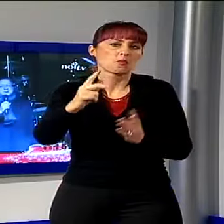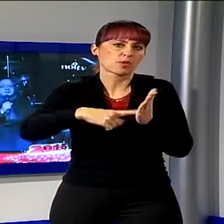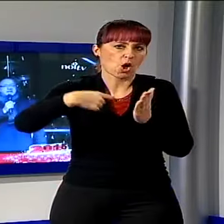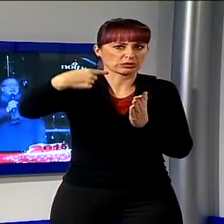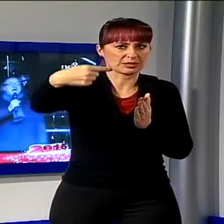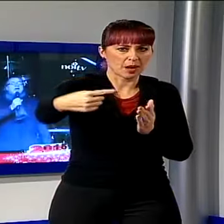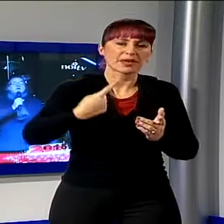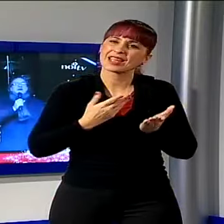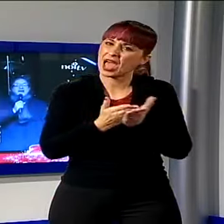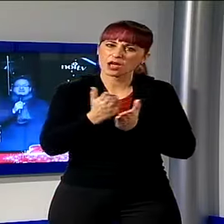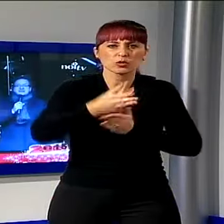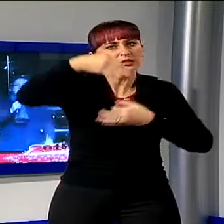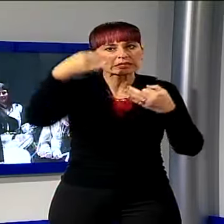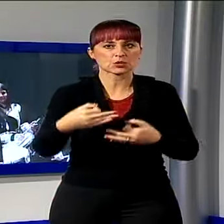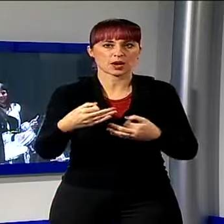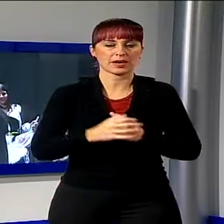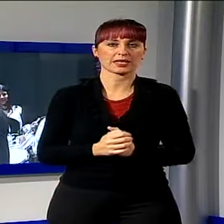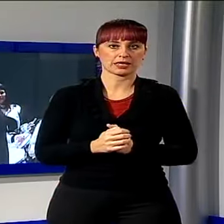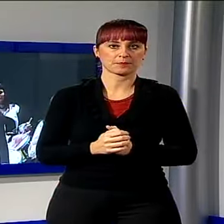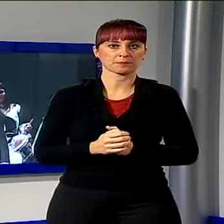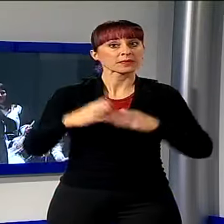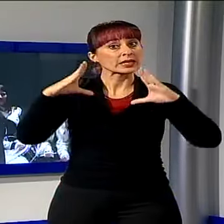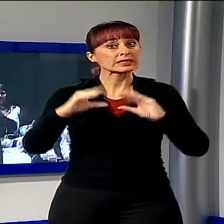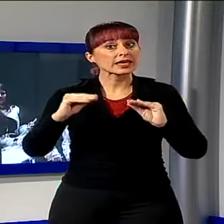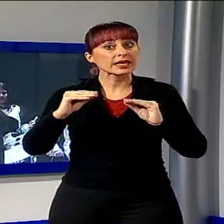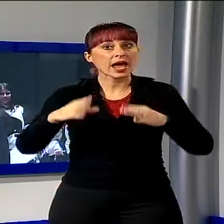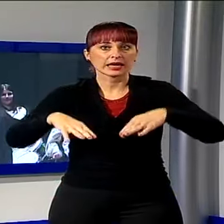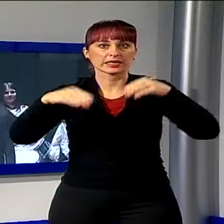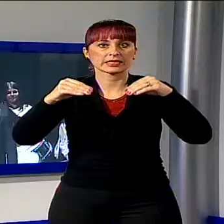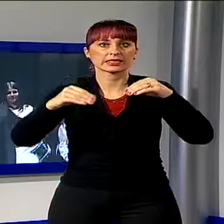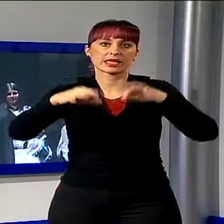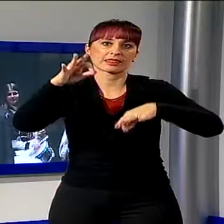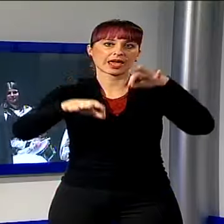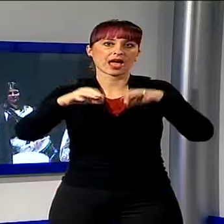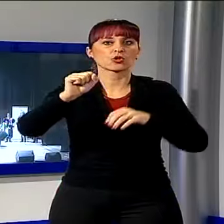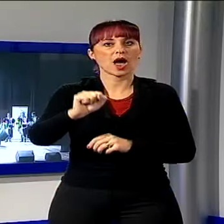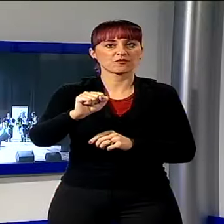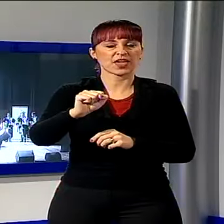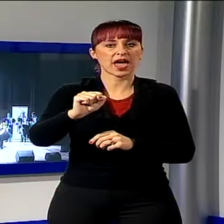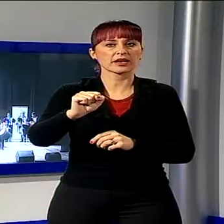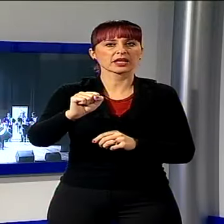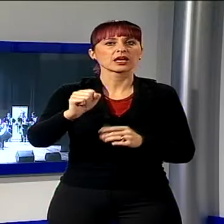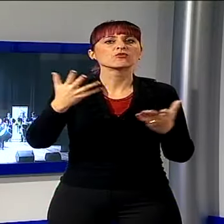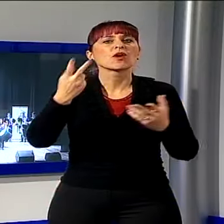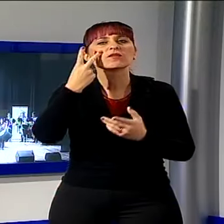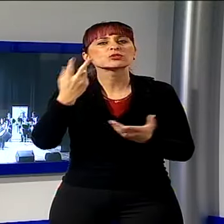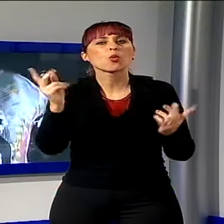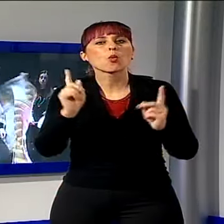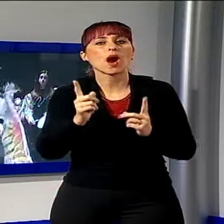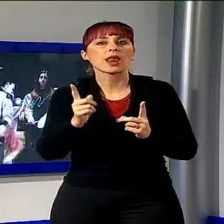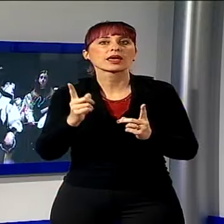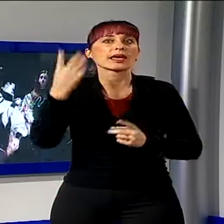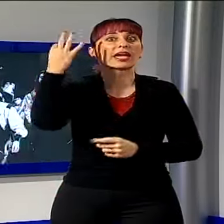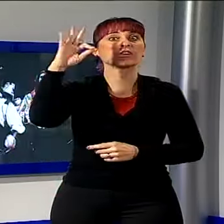prossimi giorni. La serata era cominciata al Teatro Alfieri dove Fabrizio Di Ulaiuti ci ha fatto vedere ed ascoltare alcune delle